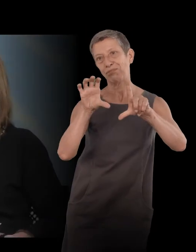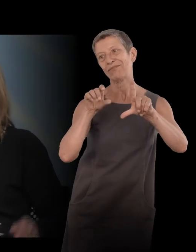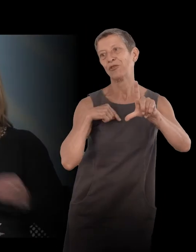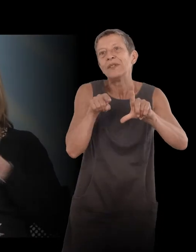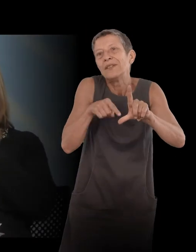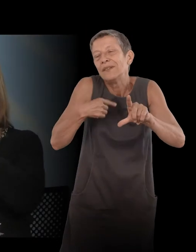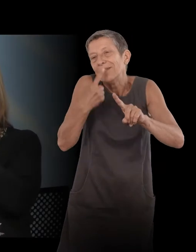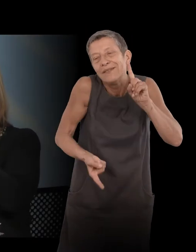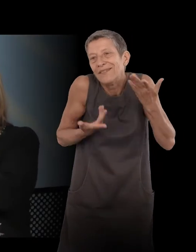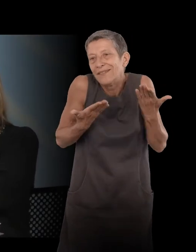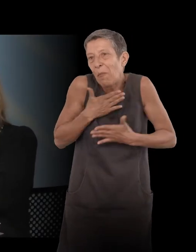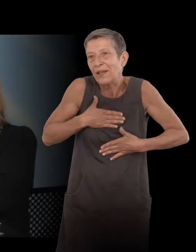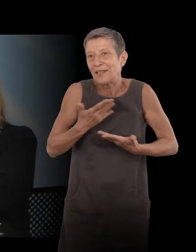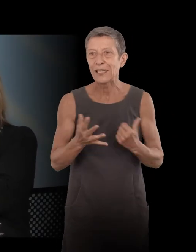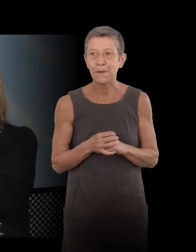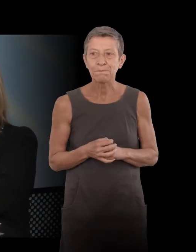In talking about photos of Pierre Dumayet,